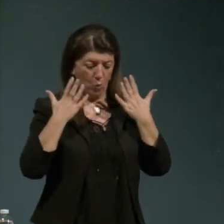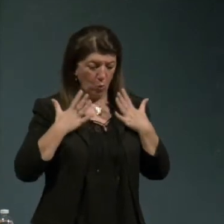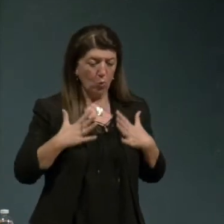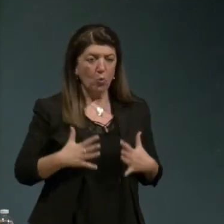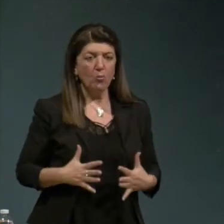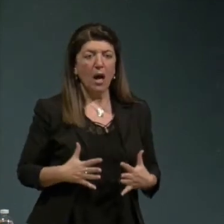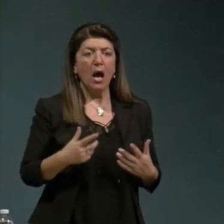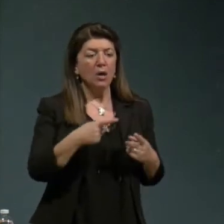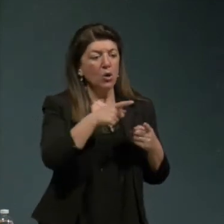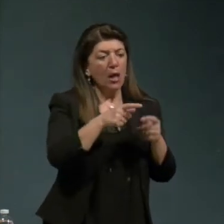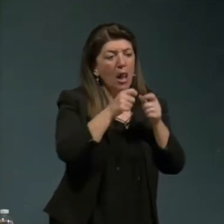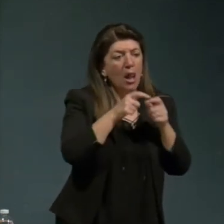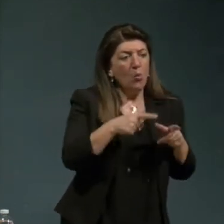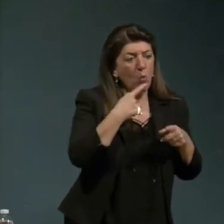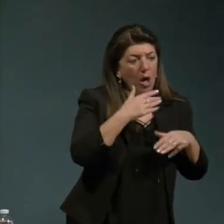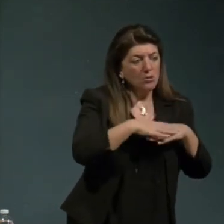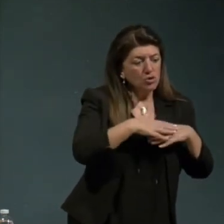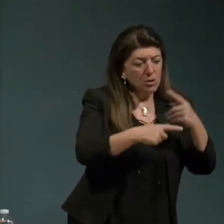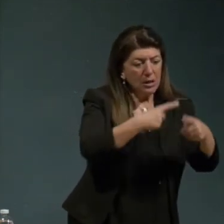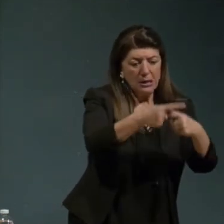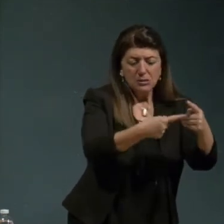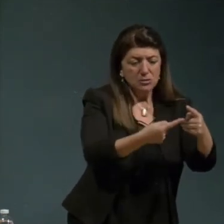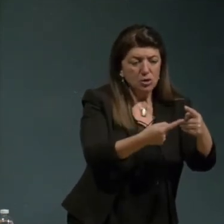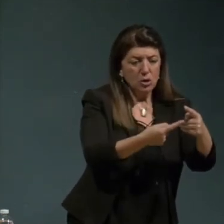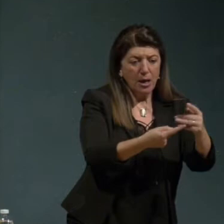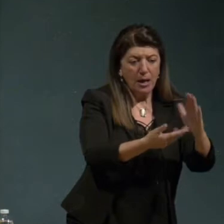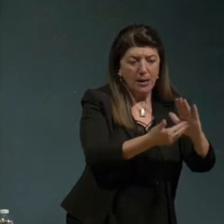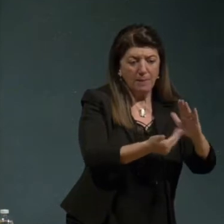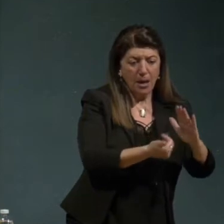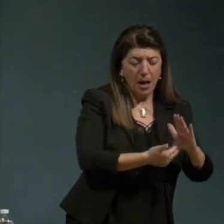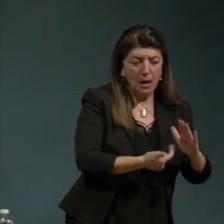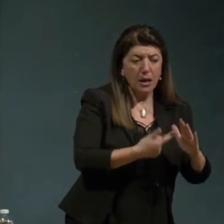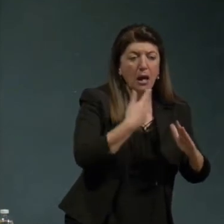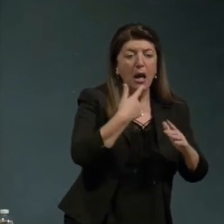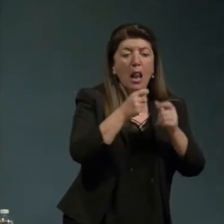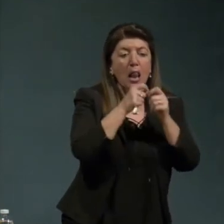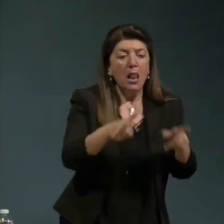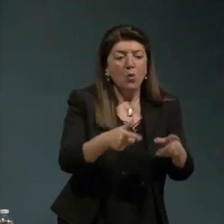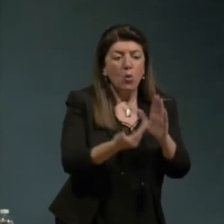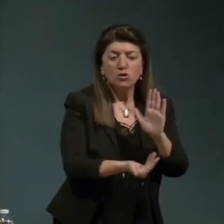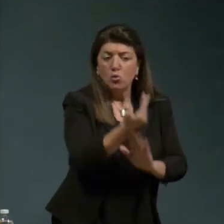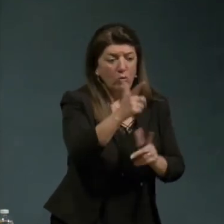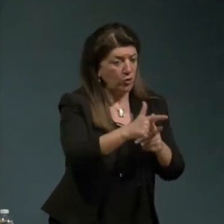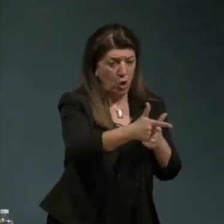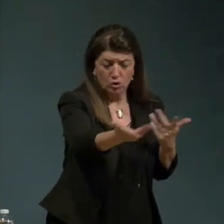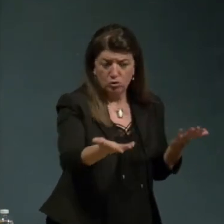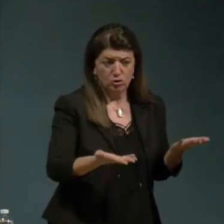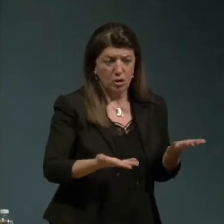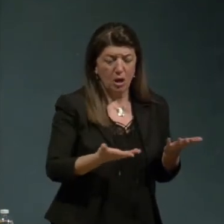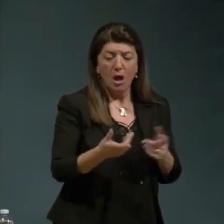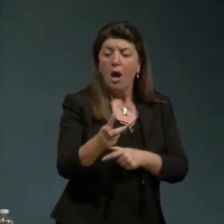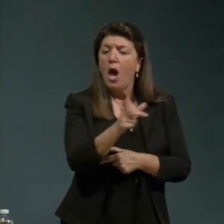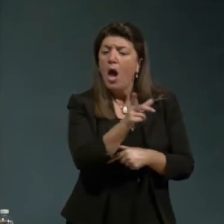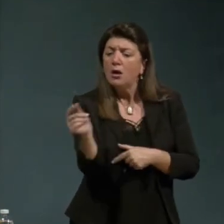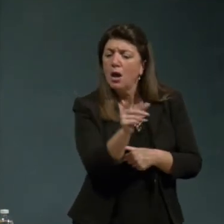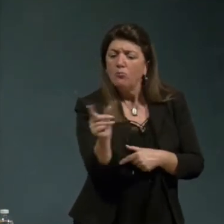tradizionali e non ha linguaggi nuovi che rapporto c'è fra la crisi della politica